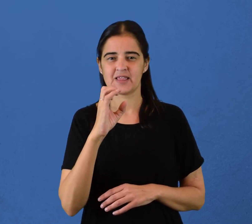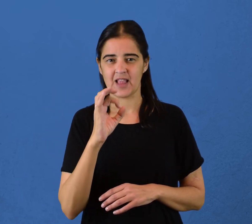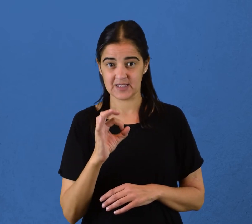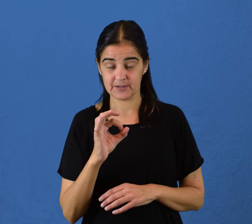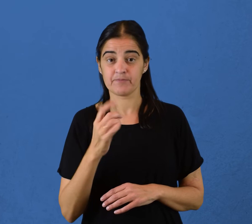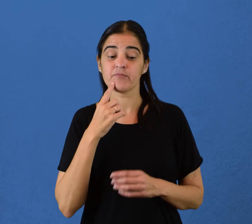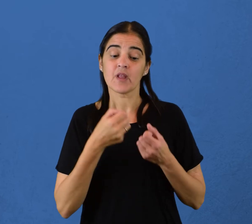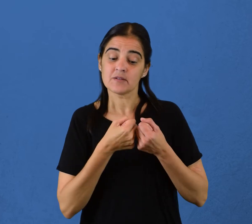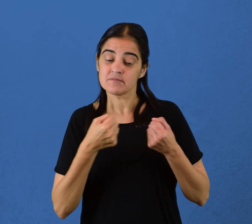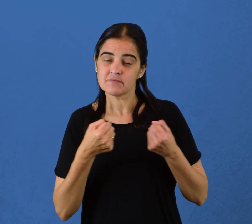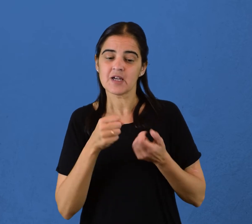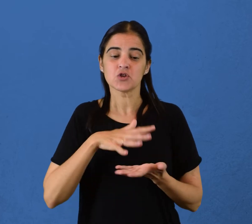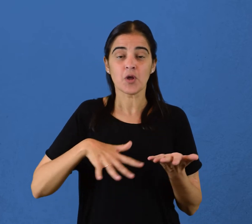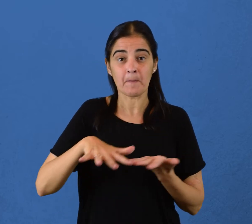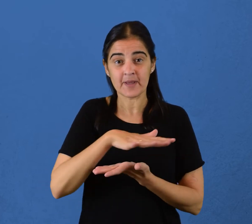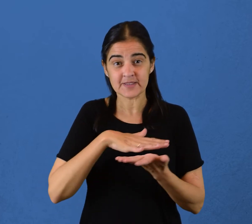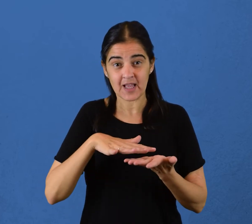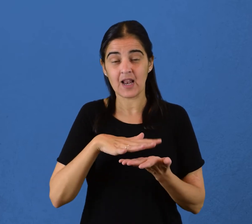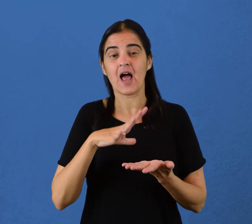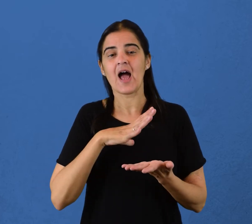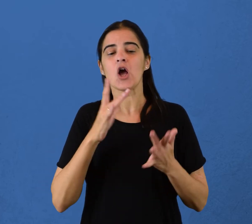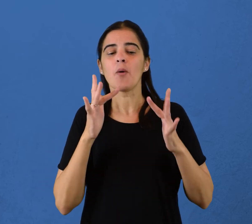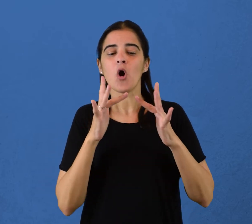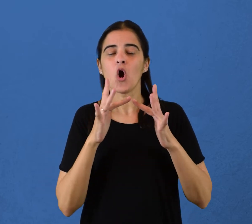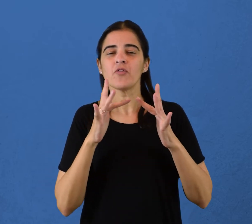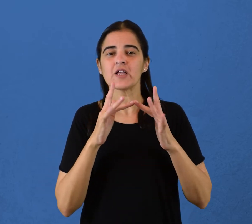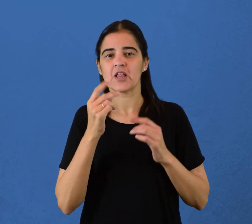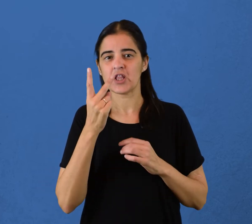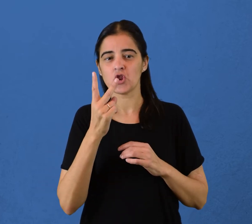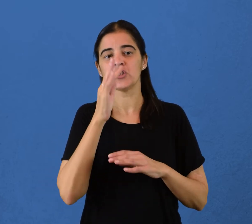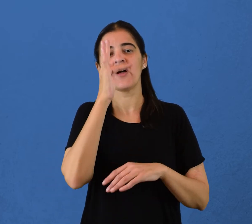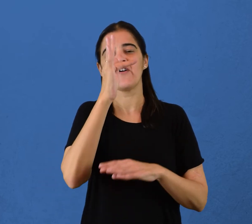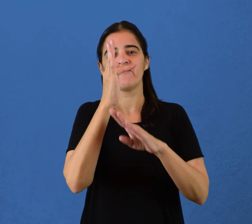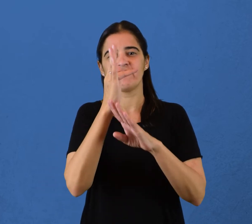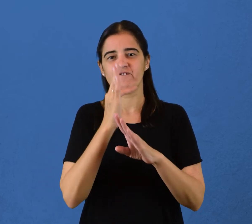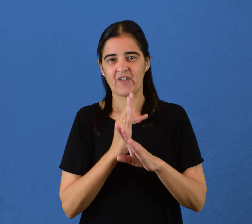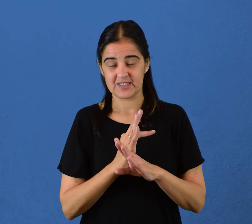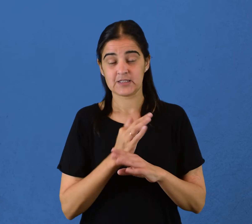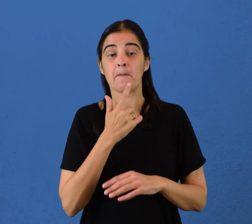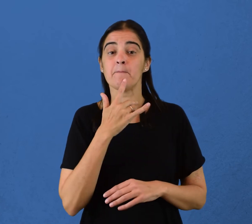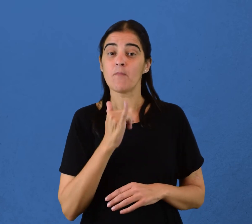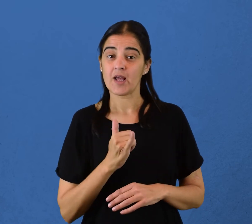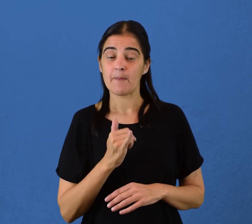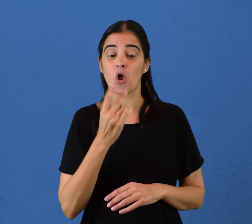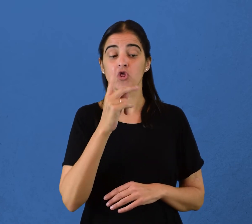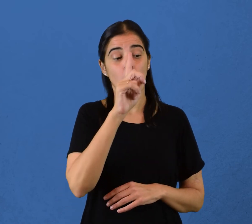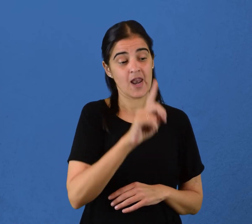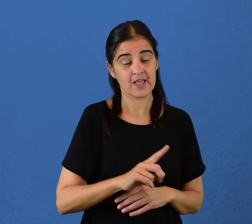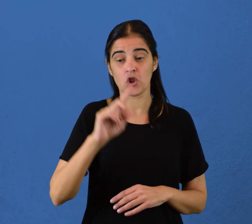Influyen por medio de la tensión superficial en la superficie de contacto entre dos fases. Por ejemplo, dos